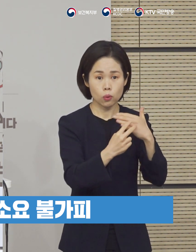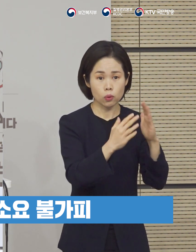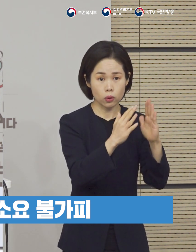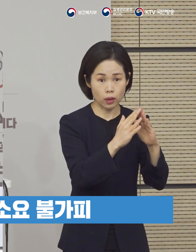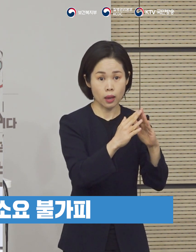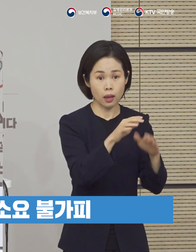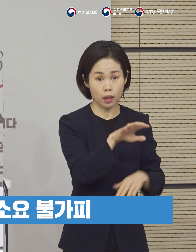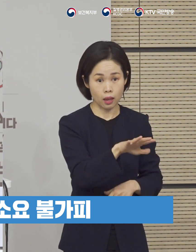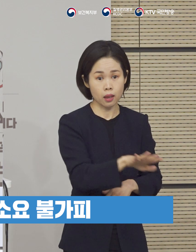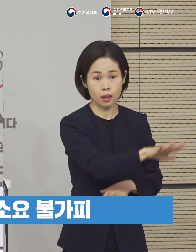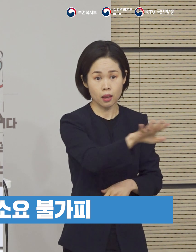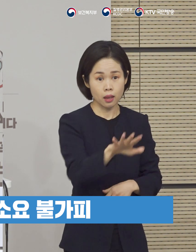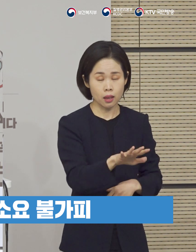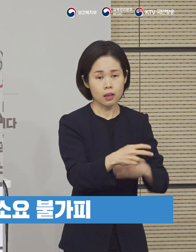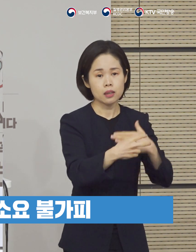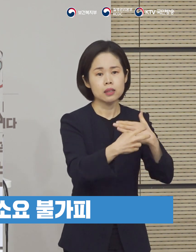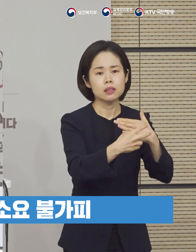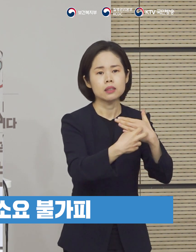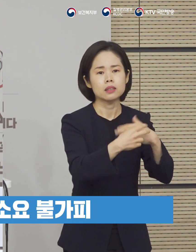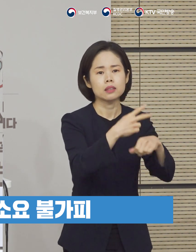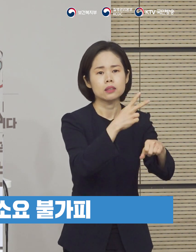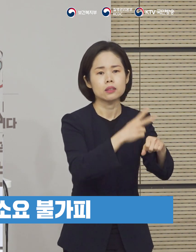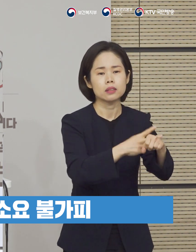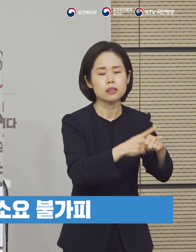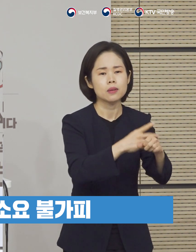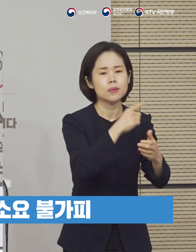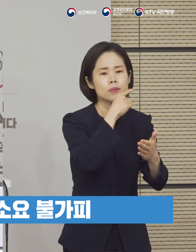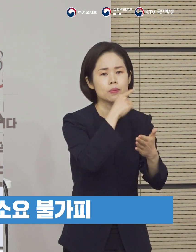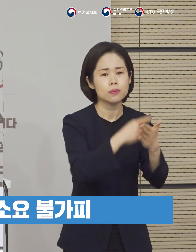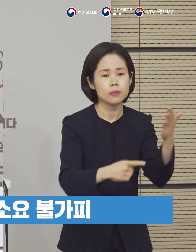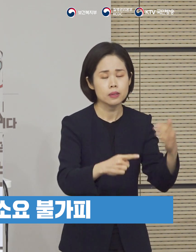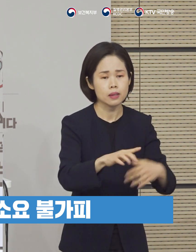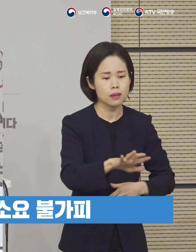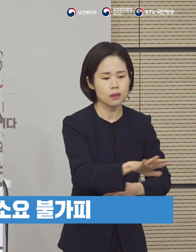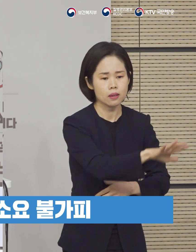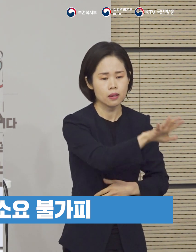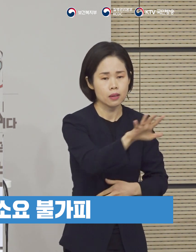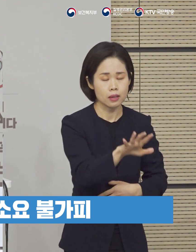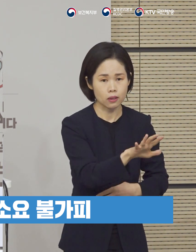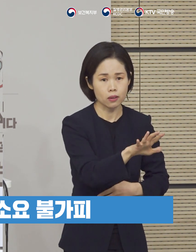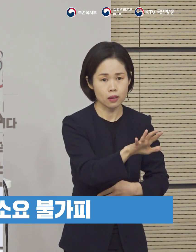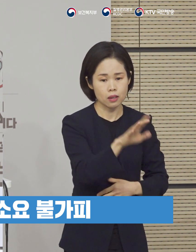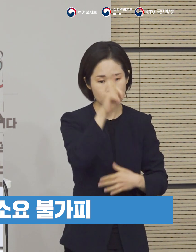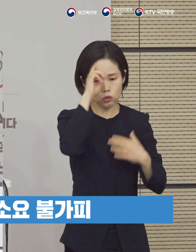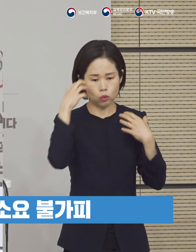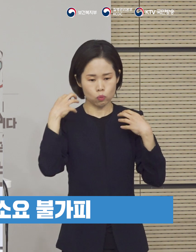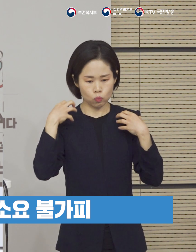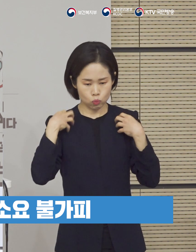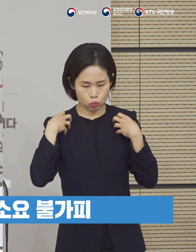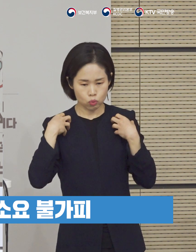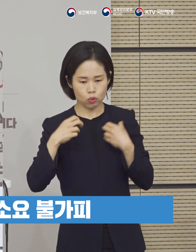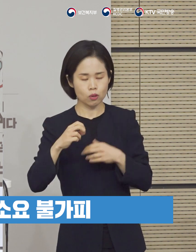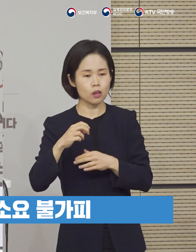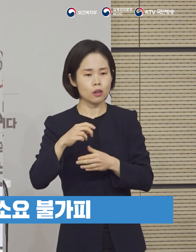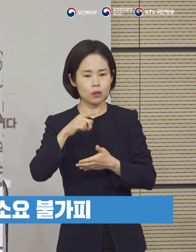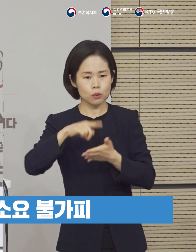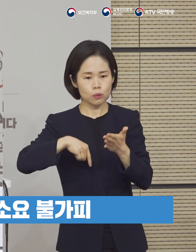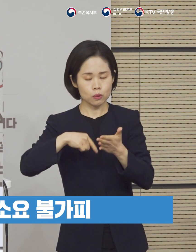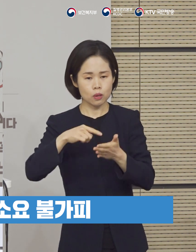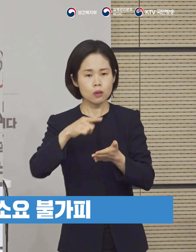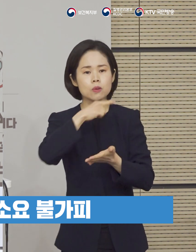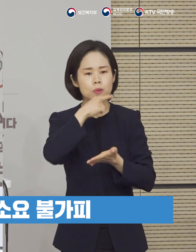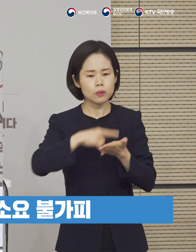들고 또 의료계나 의료진들이 생각하는 손실의 범위와